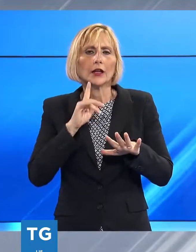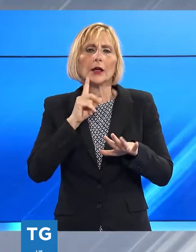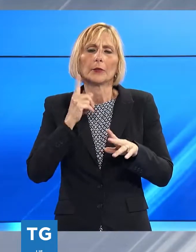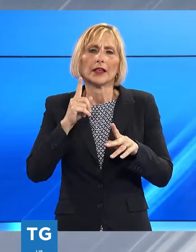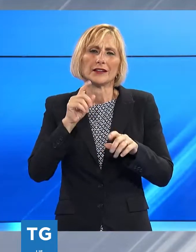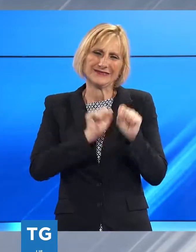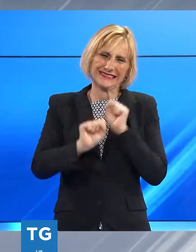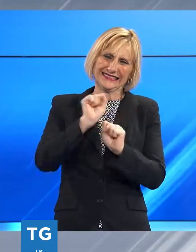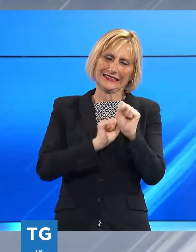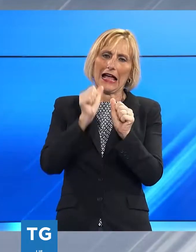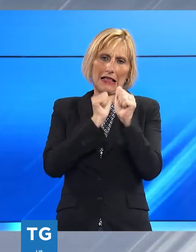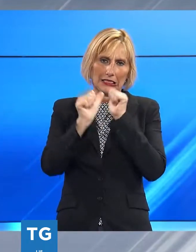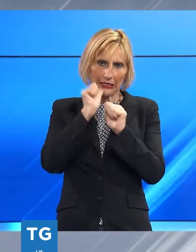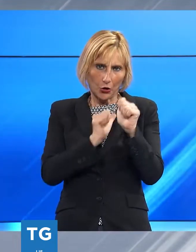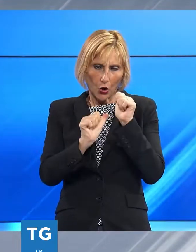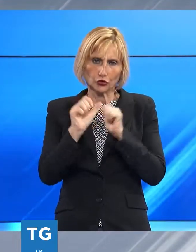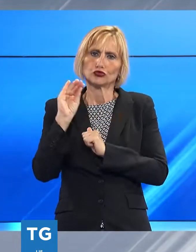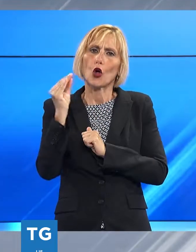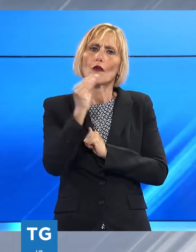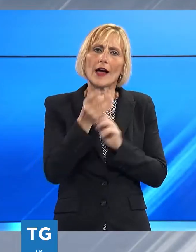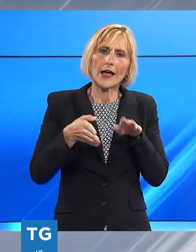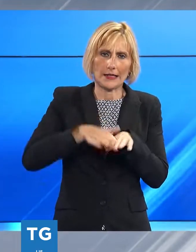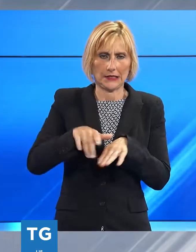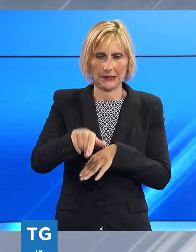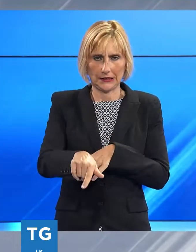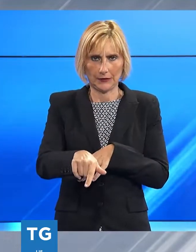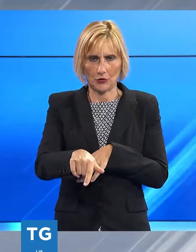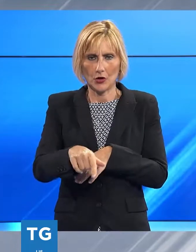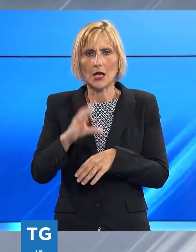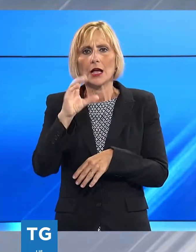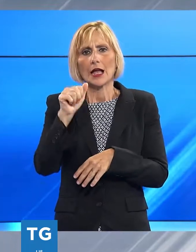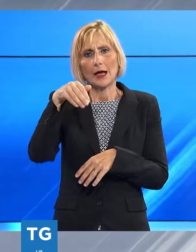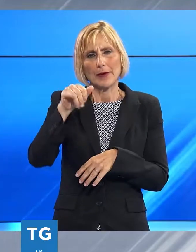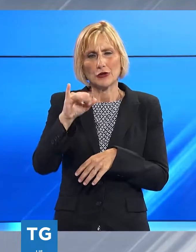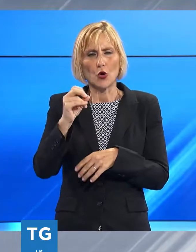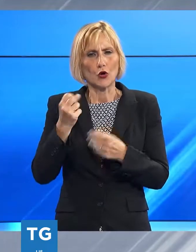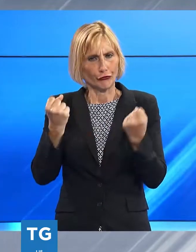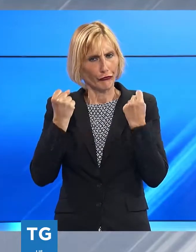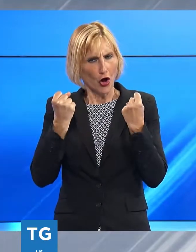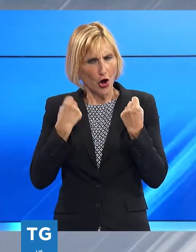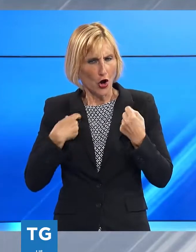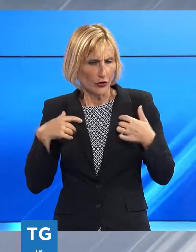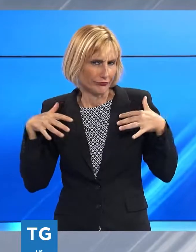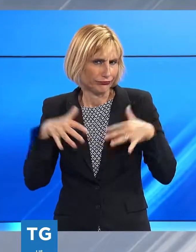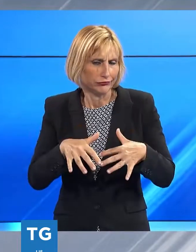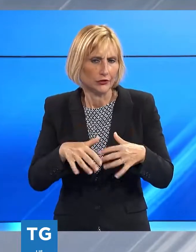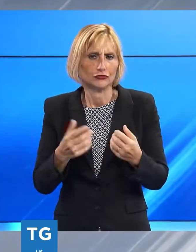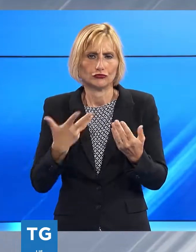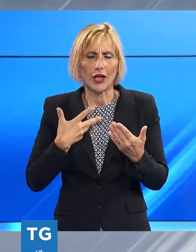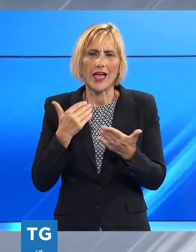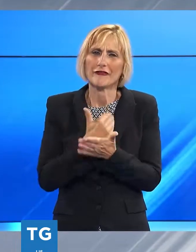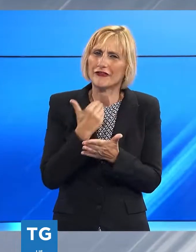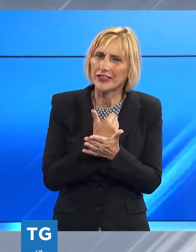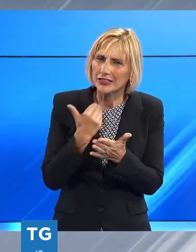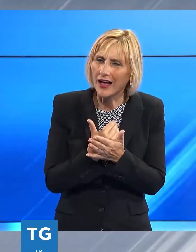di alcol fra i giovanissimi in questo inizio estate a Camaiore vengono messe in campo molte forze per fermare o ancora meglio prevenire fenomeni di